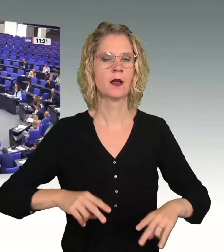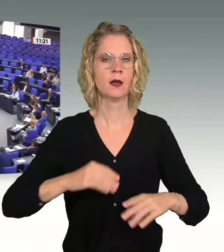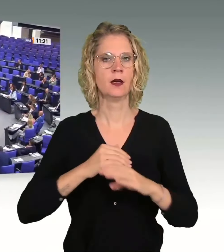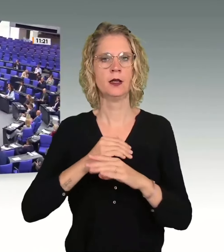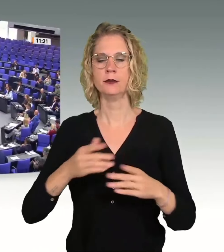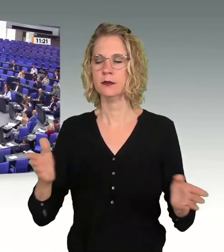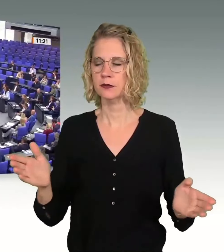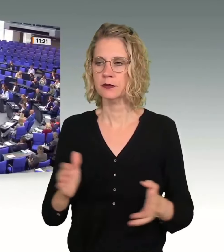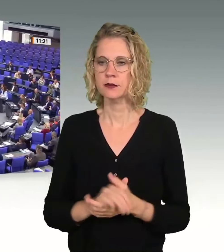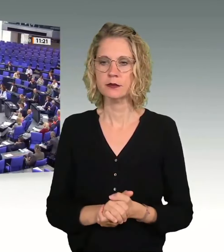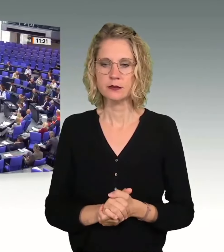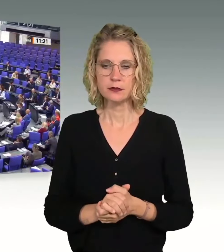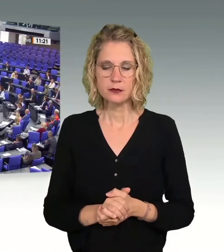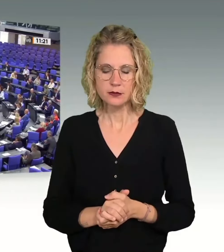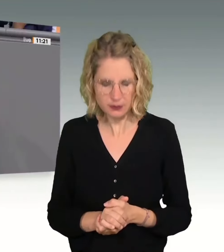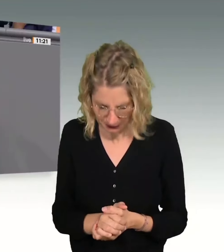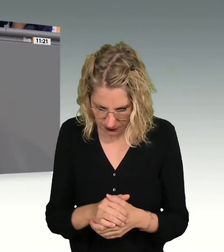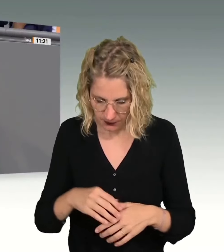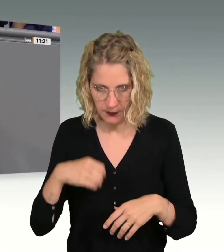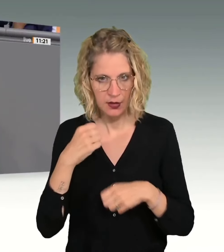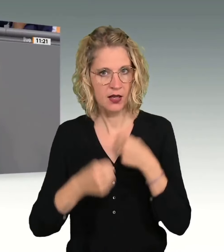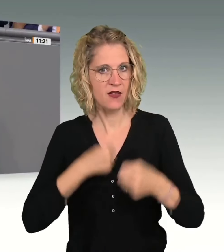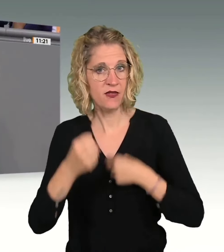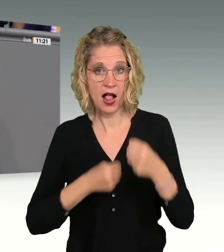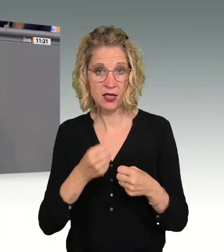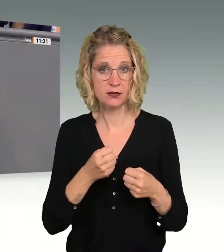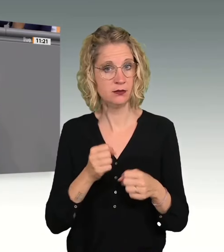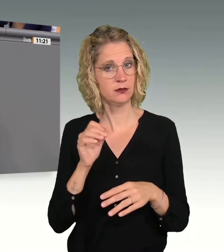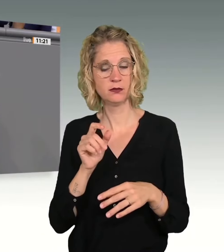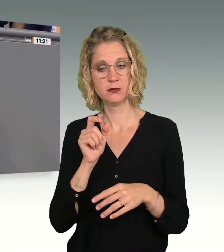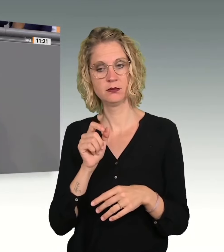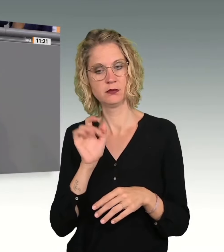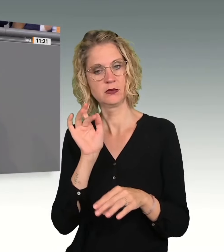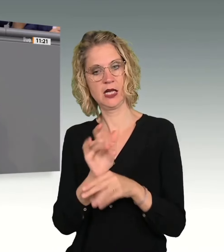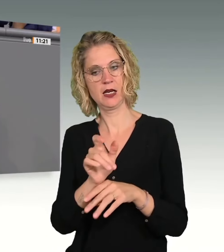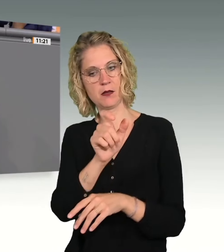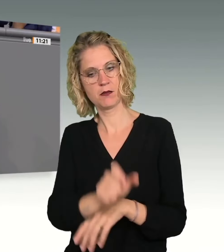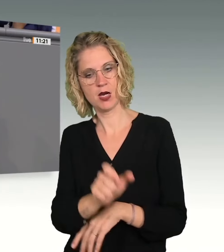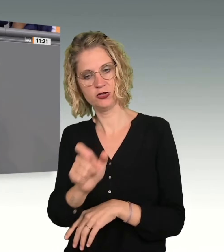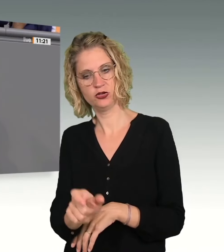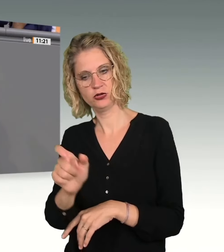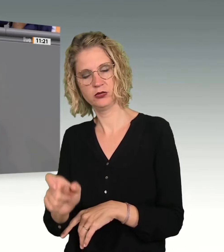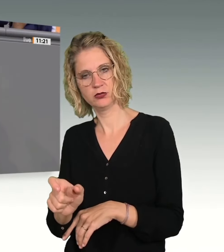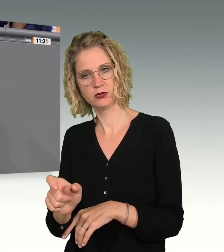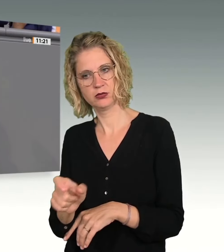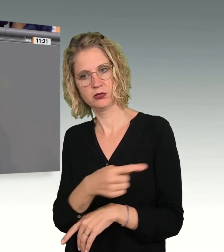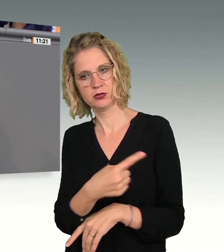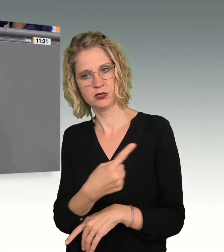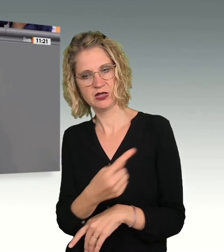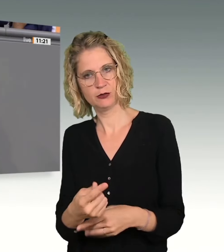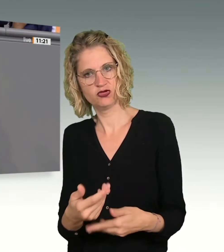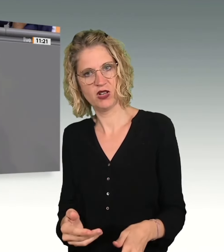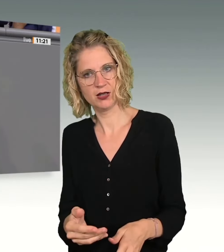Gewalt gegen Menschen, die sich in Situationen besonderer Schwäche befinden, ist ein individuelles, aber auch ein